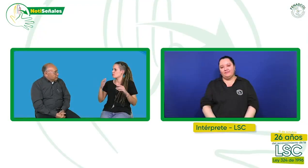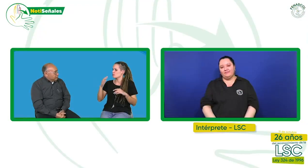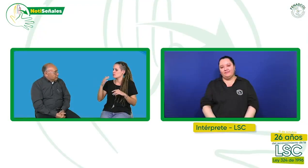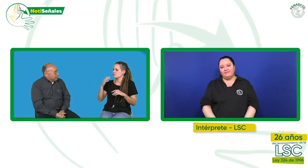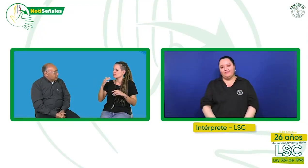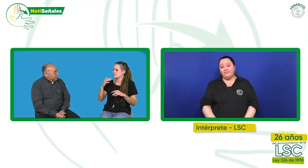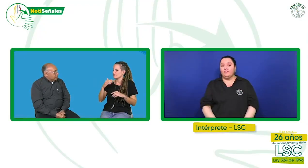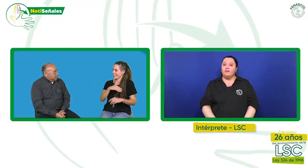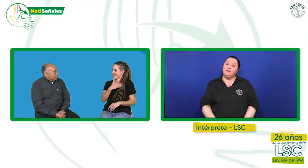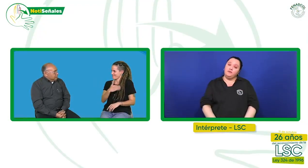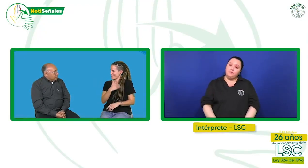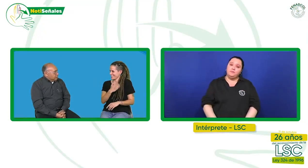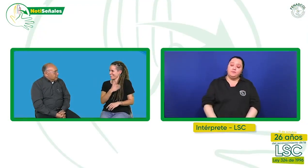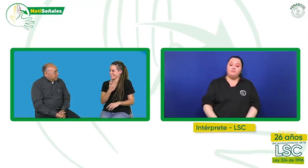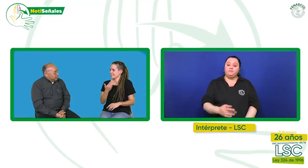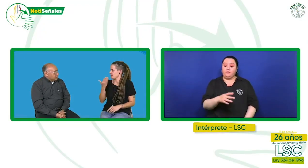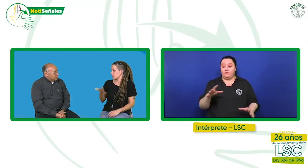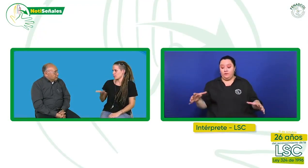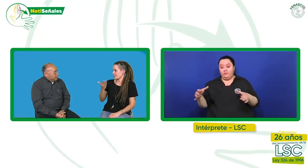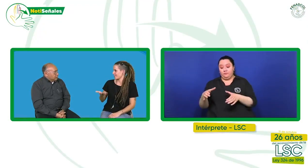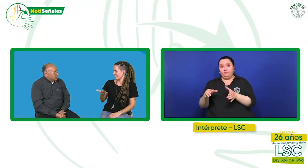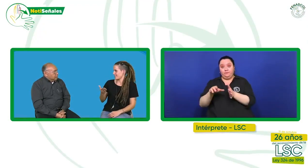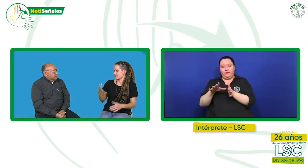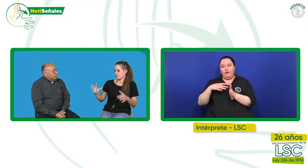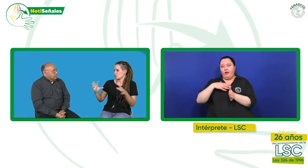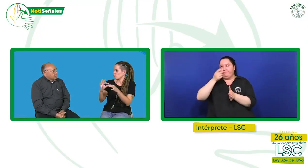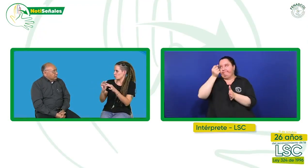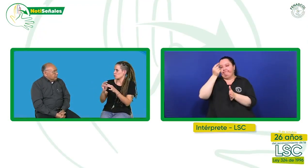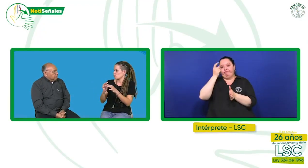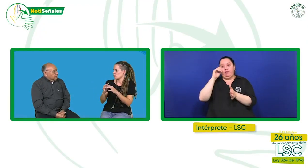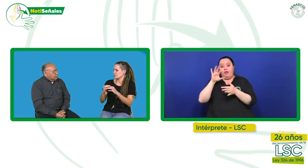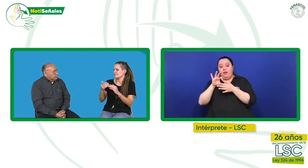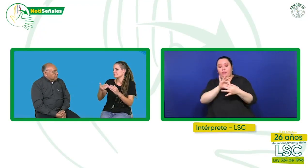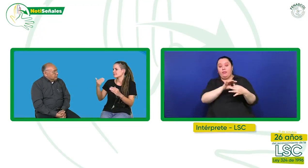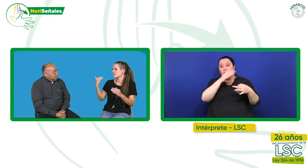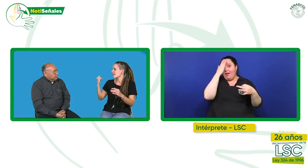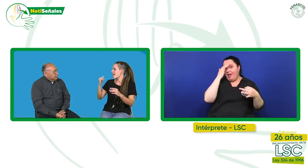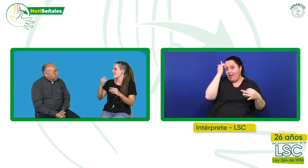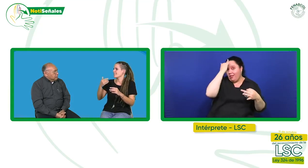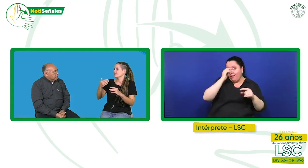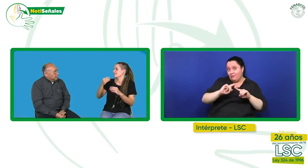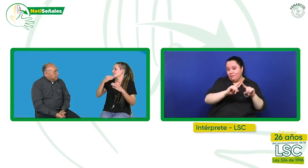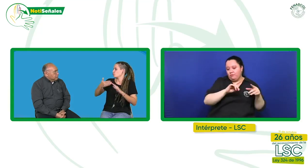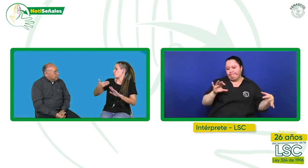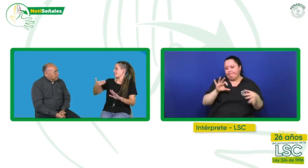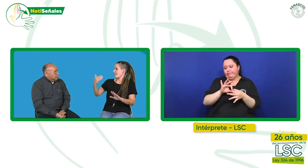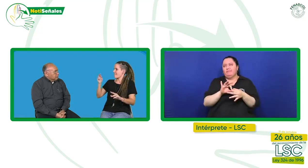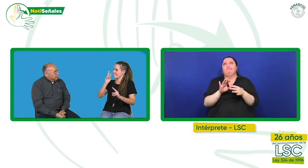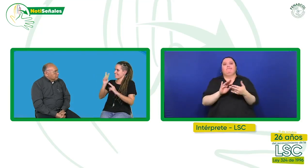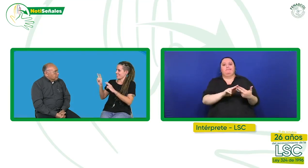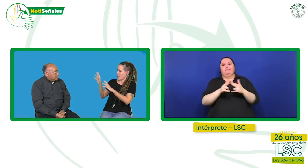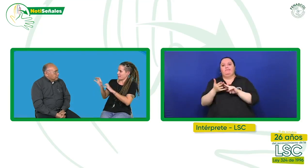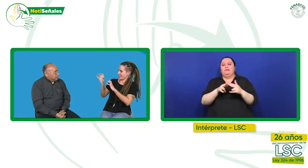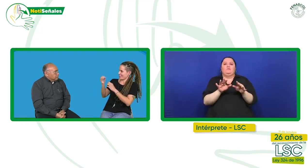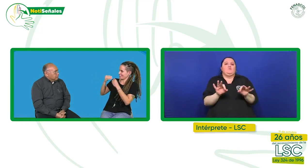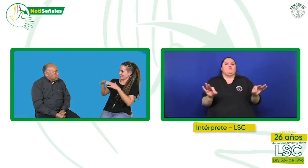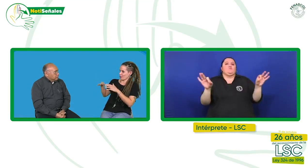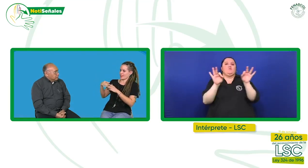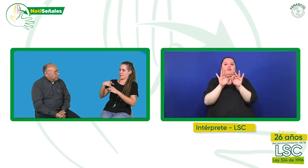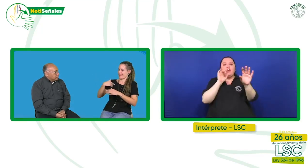Nosotros tenemos muy claro que la relación con la Academia es muy importante. Y es muy importante desde el punto de vista de la alianza. Porque